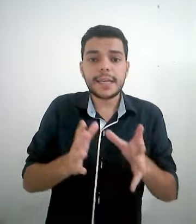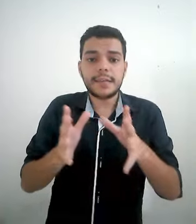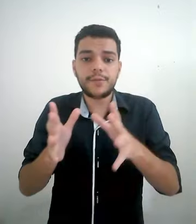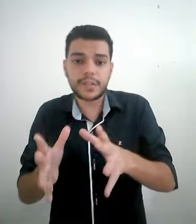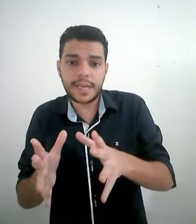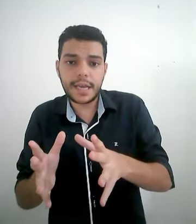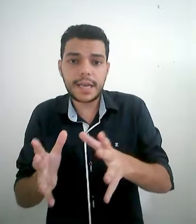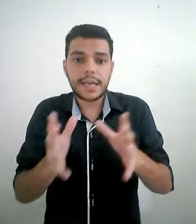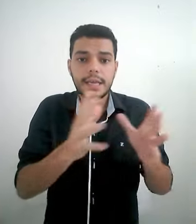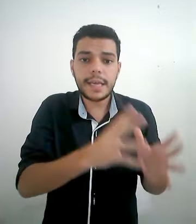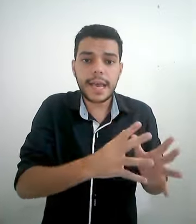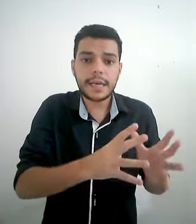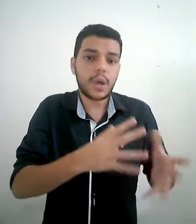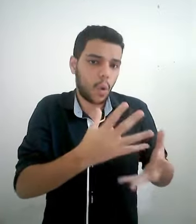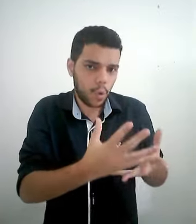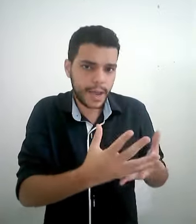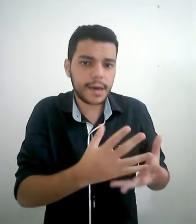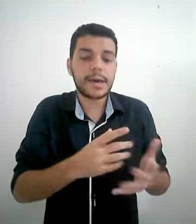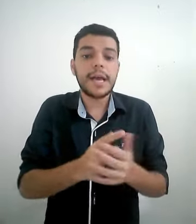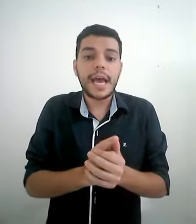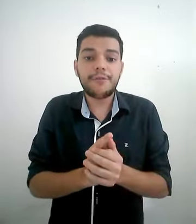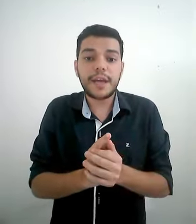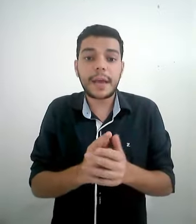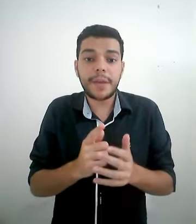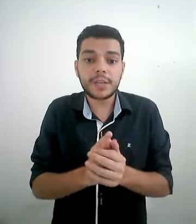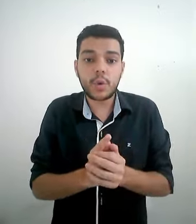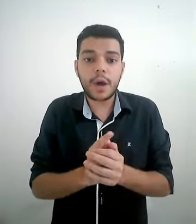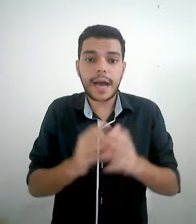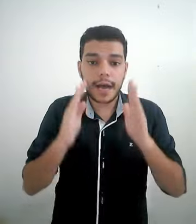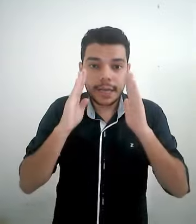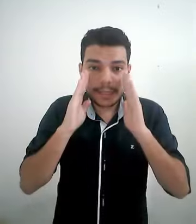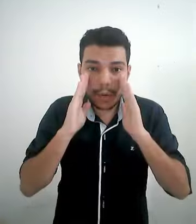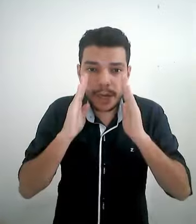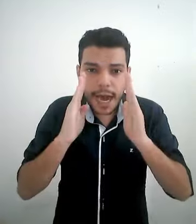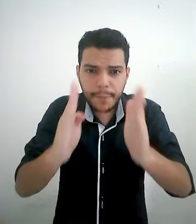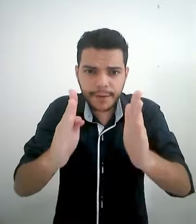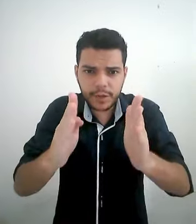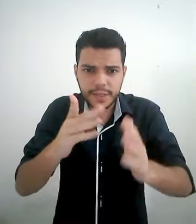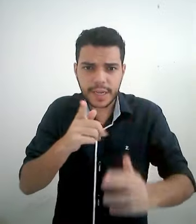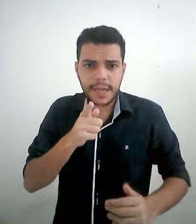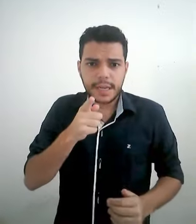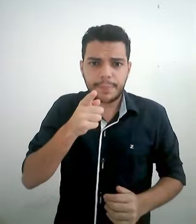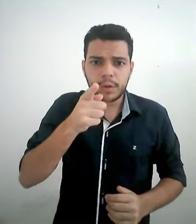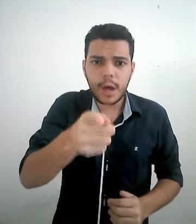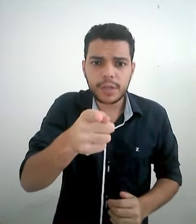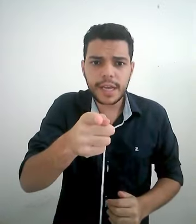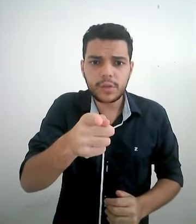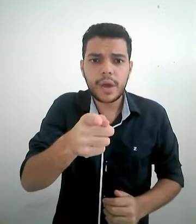entre você e ele ou ela é feita apenas com o olhar. Se eu olhar para você e apontar o dedo,